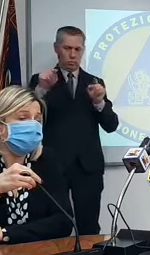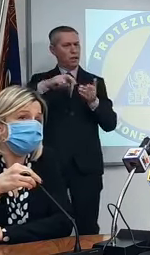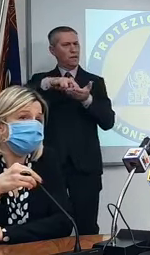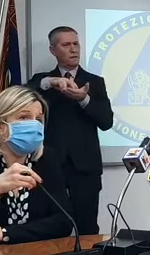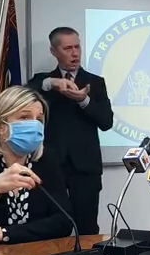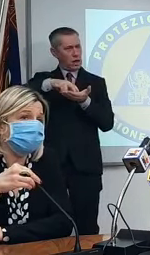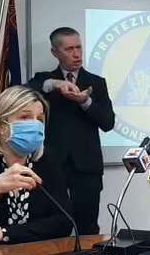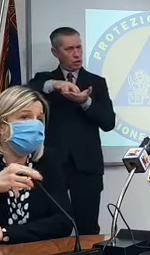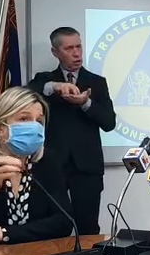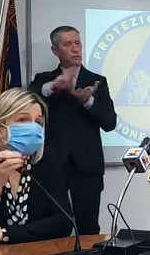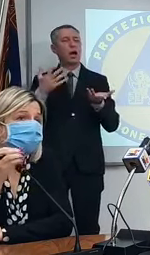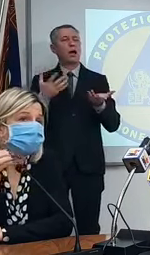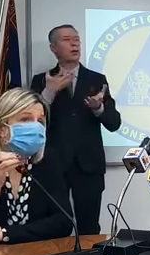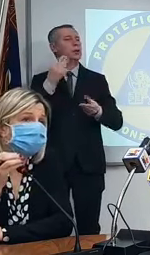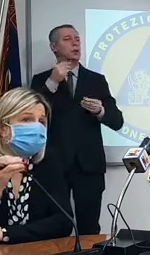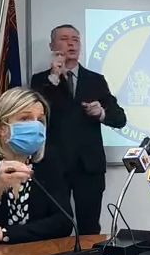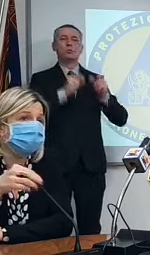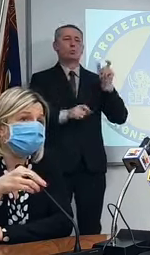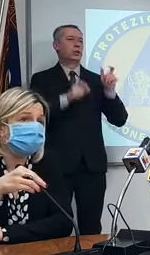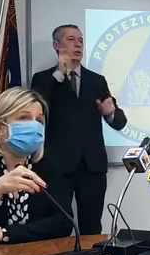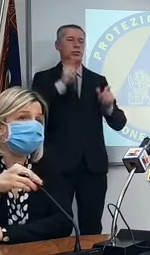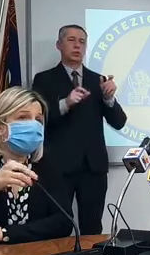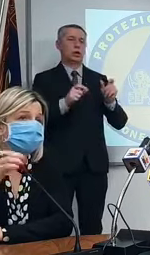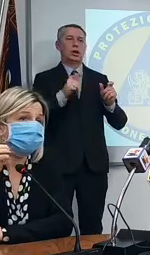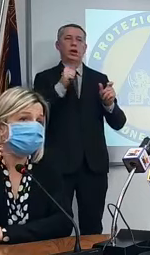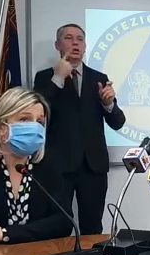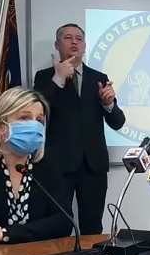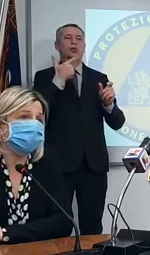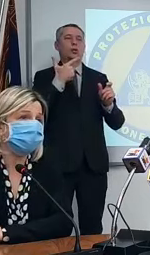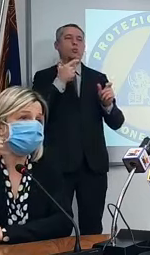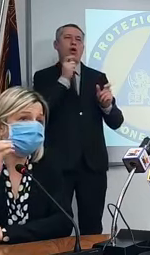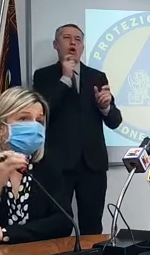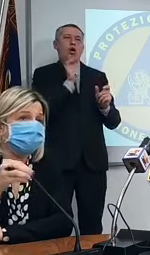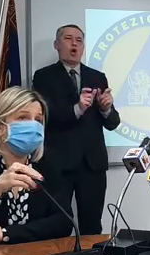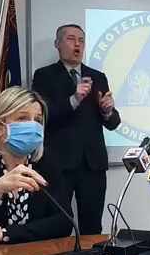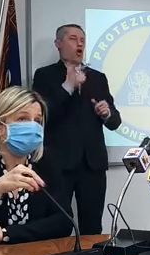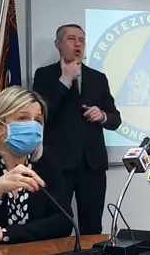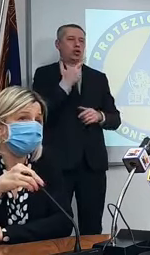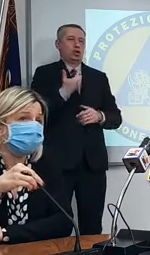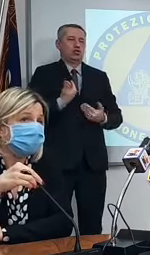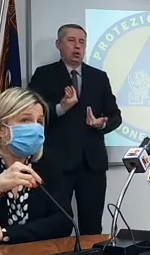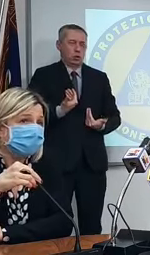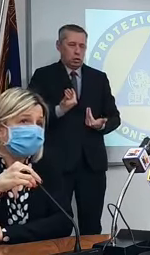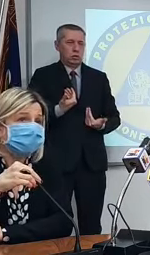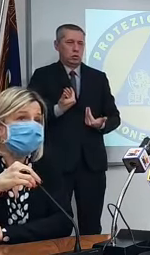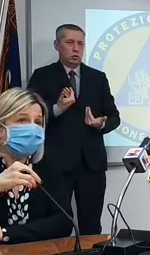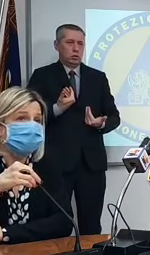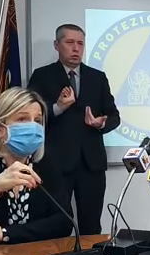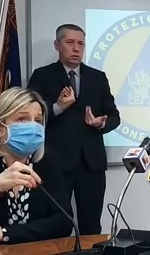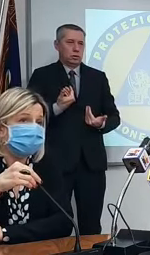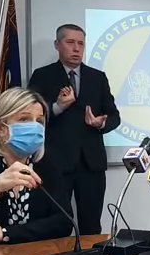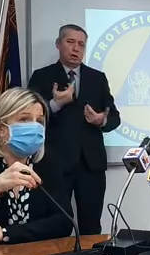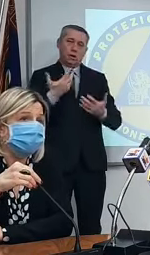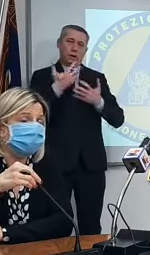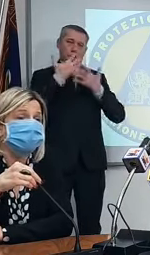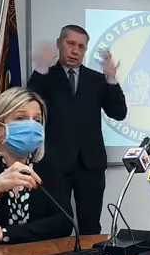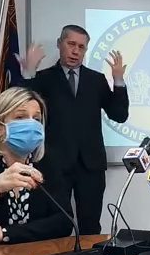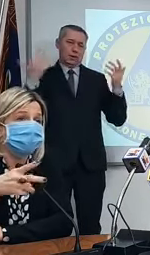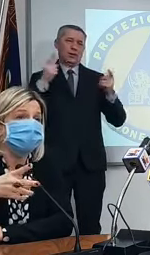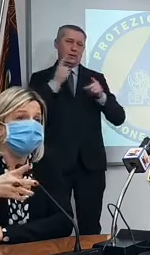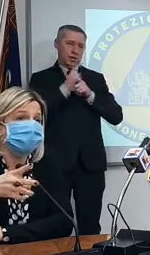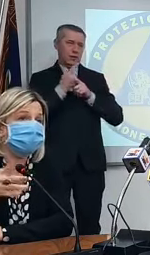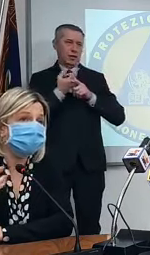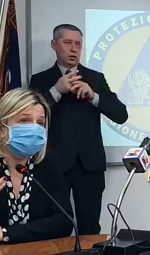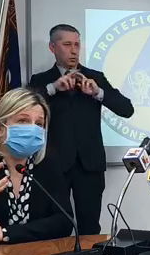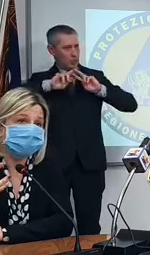sono tante persone che oggi non hanno un riferimento perché sono soggetti di un'esenzione eccetera quindi è chiaro che in quel caso lì dobbiamo